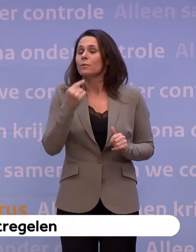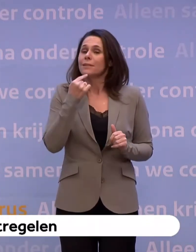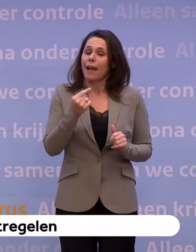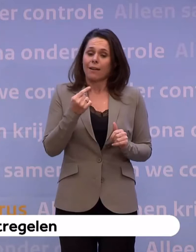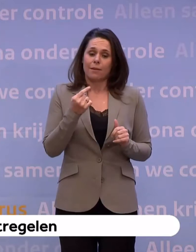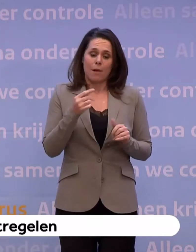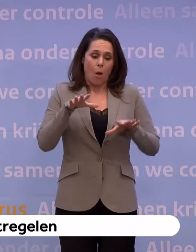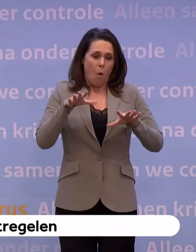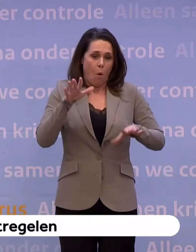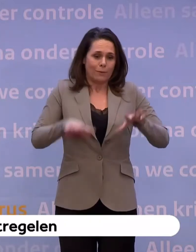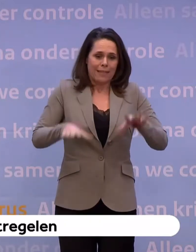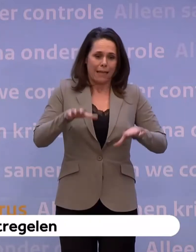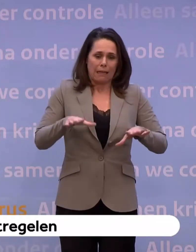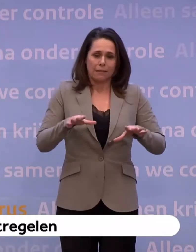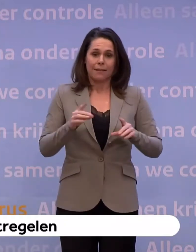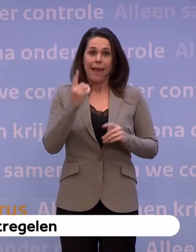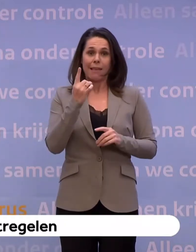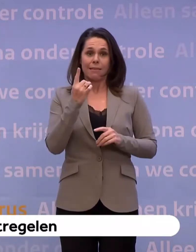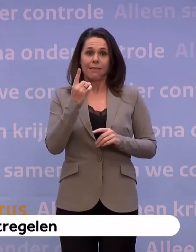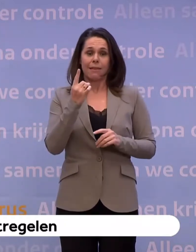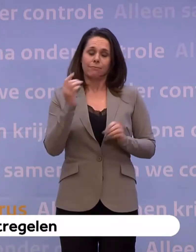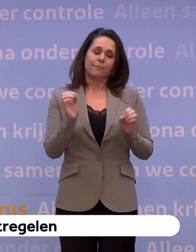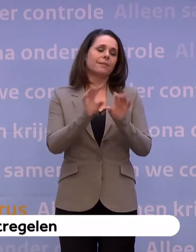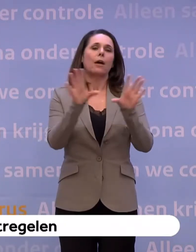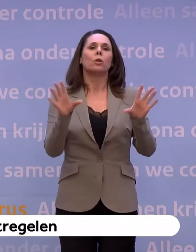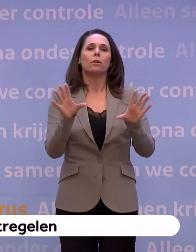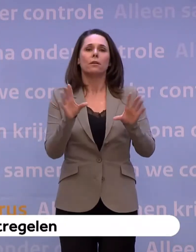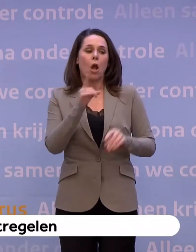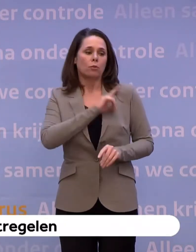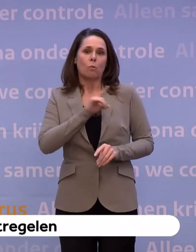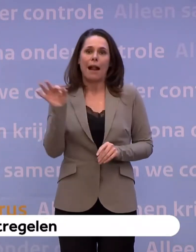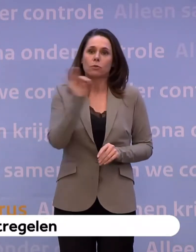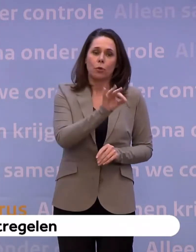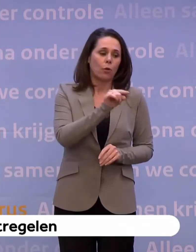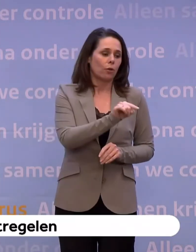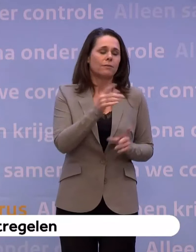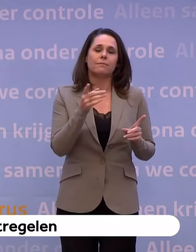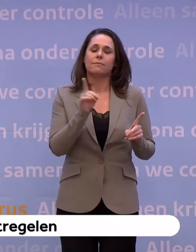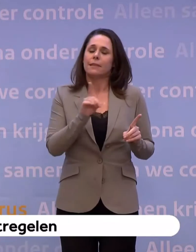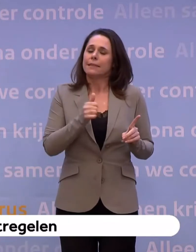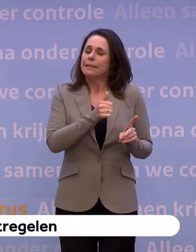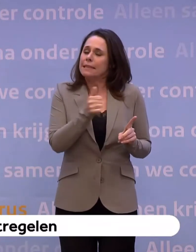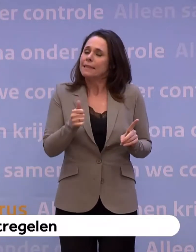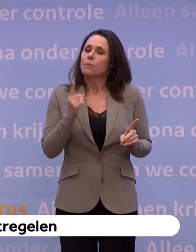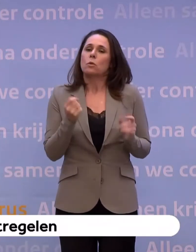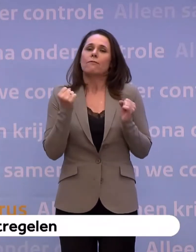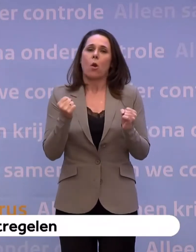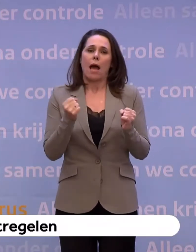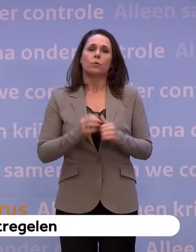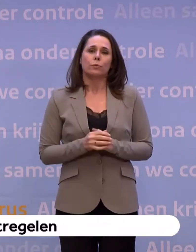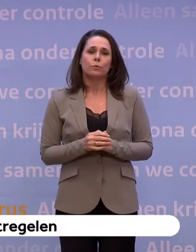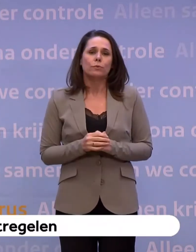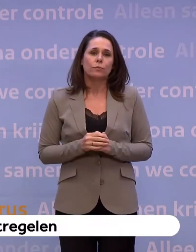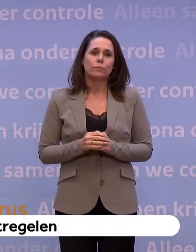ding glashelder. Terug naar normaal zal hoe dan ook een zaak zijn van de lange adem. Als we